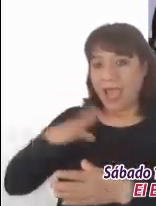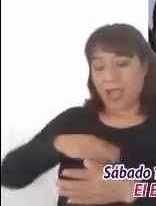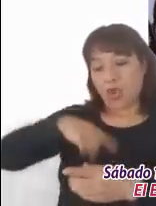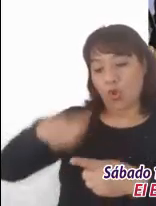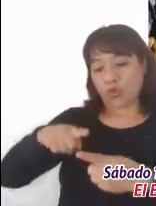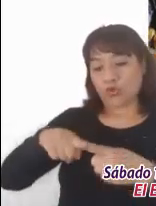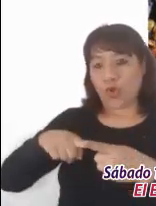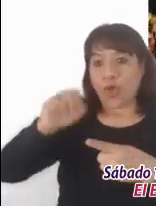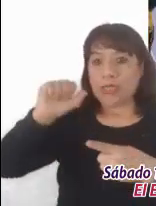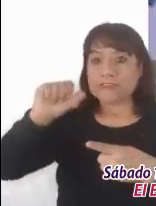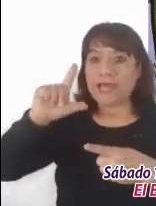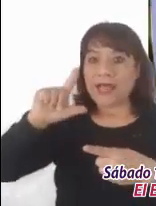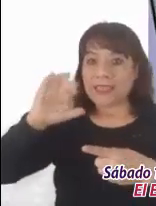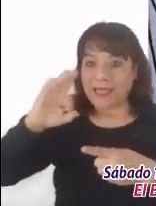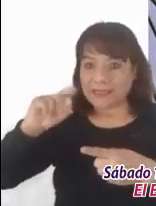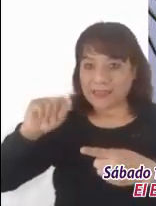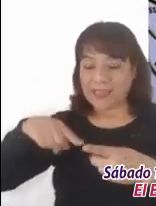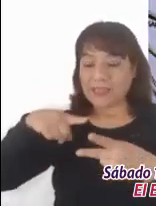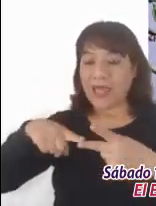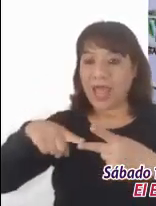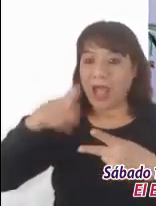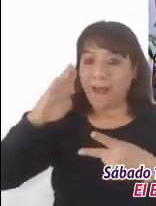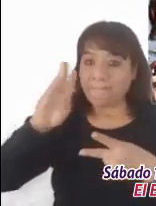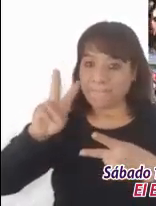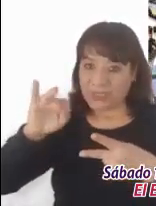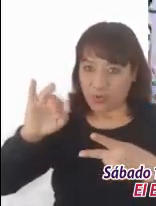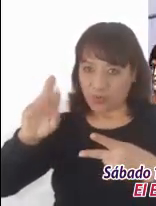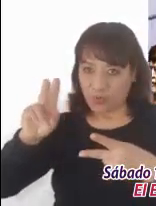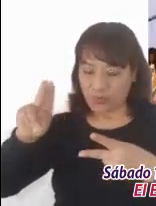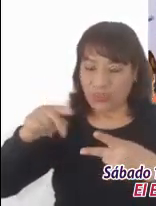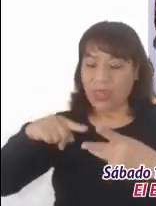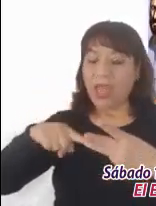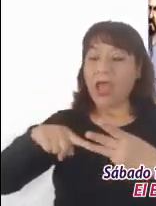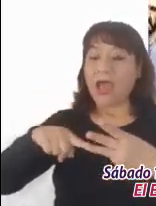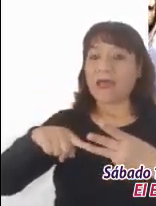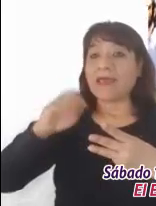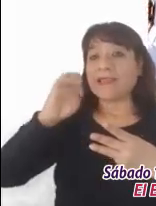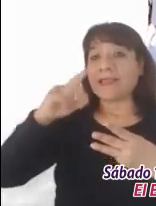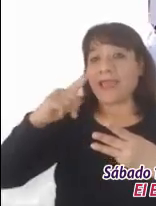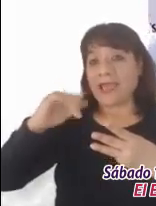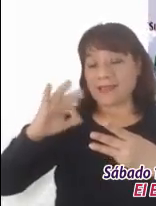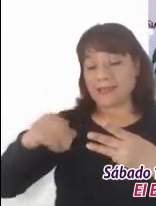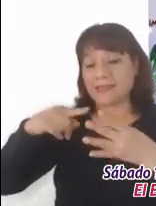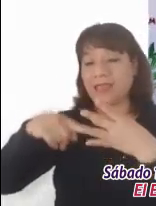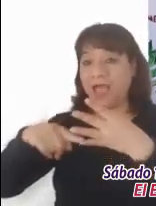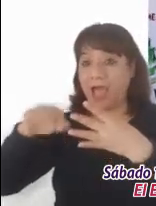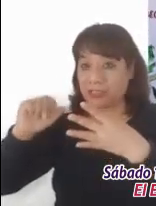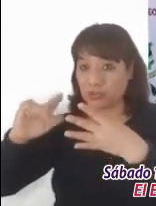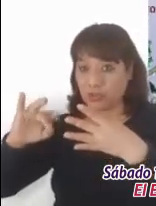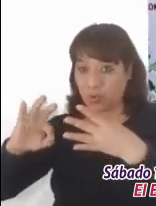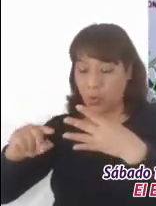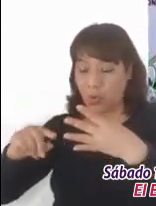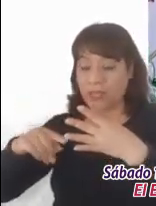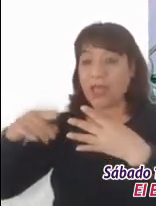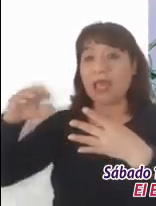Salatiel a Zorobabel, Zorobabel a Abiud, Abiud a Eliakim. Eliakim a Azor. Azor a